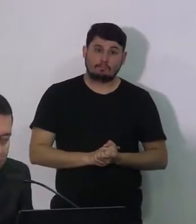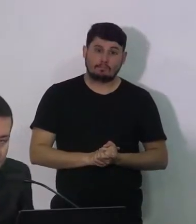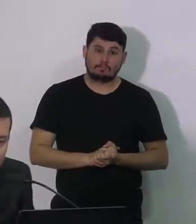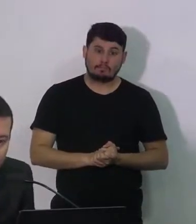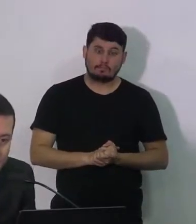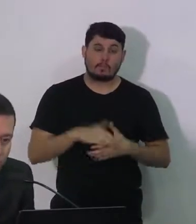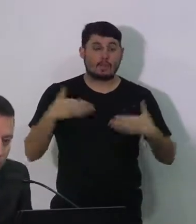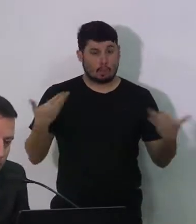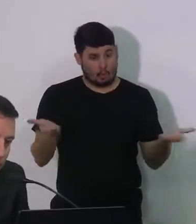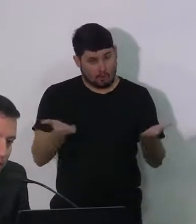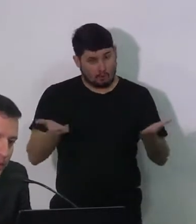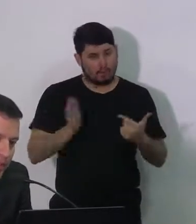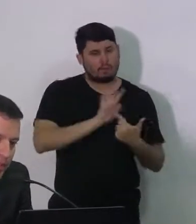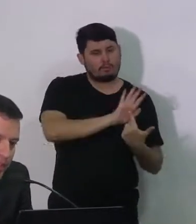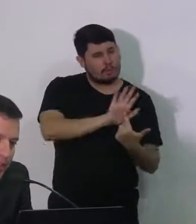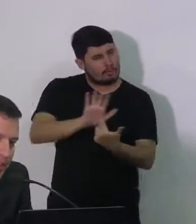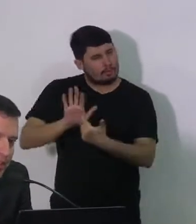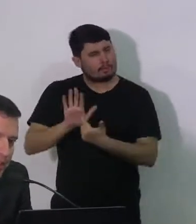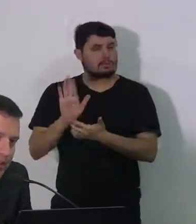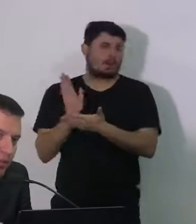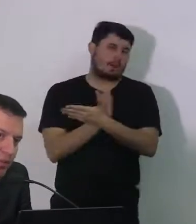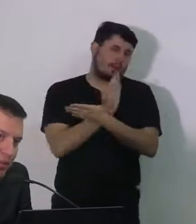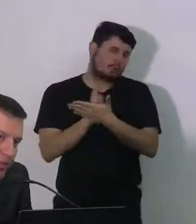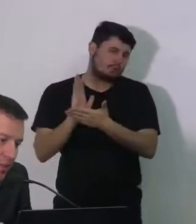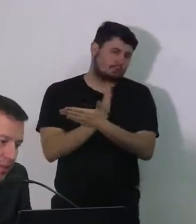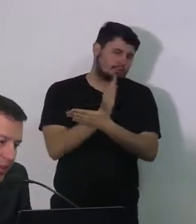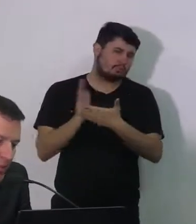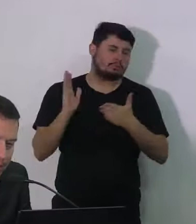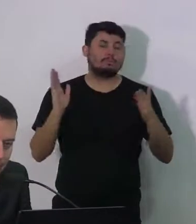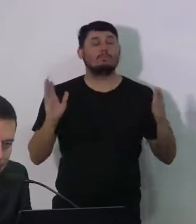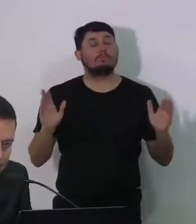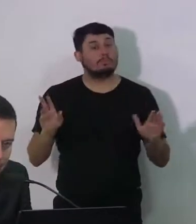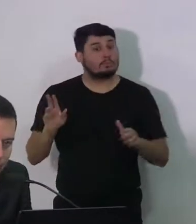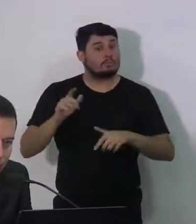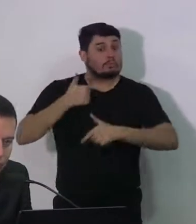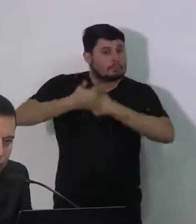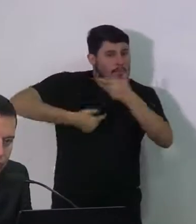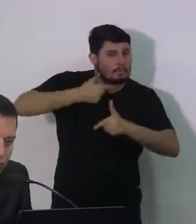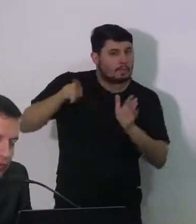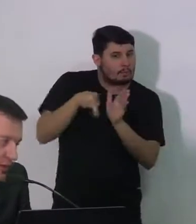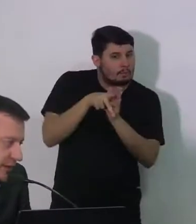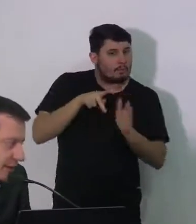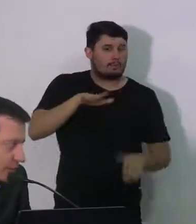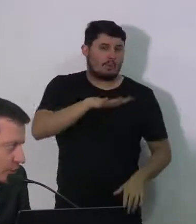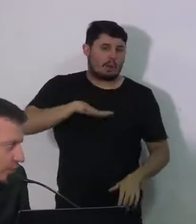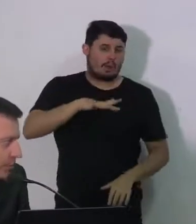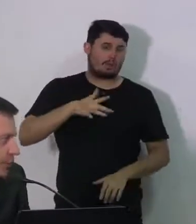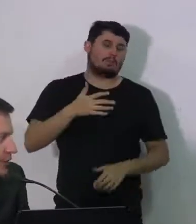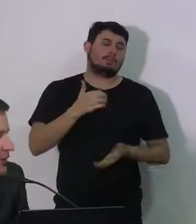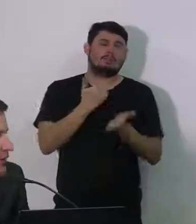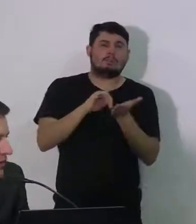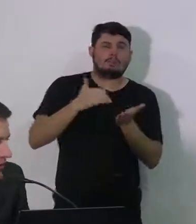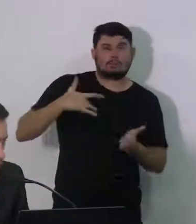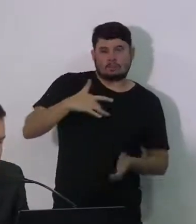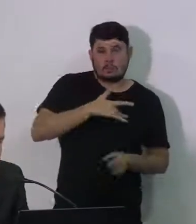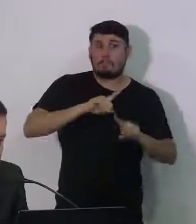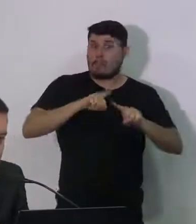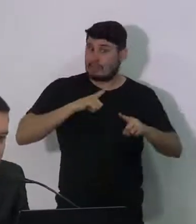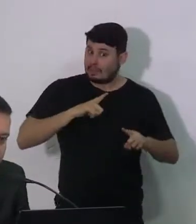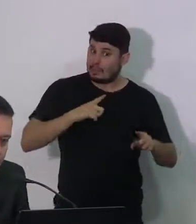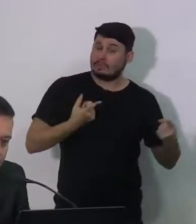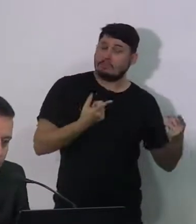vou apresentar algumas ações específicas da Secretaria de Saúde, mas também tem rebatimento na gestão como um todo, a gente tem tido todo o apoio das outras